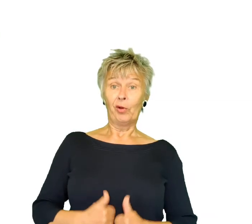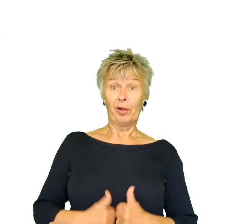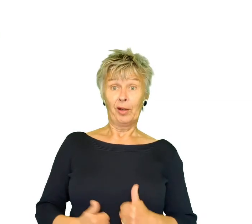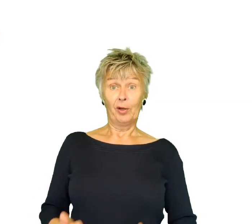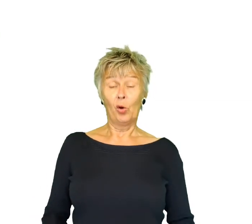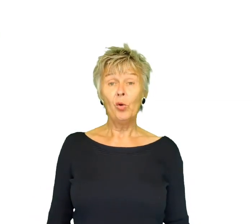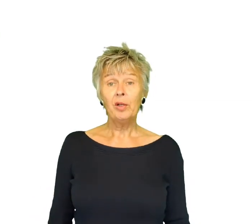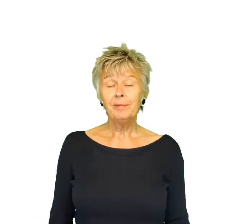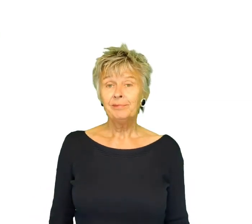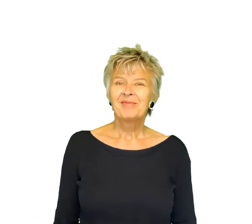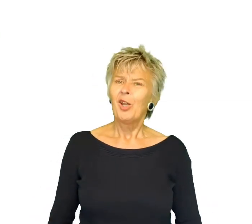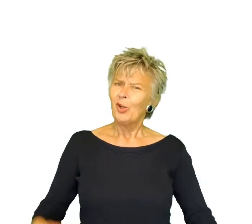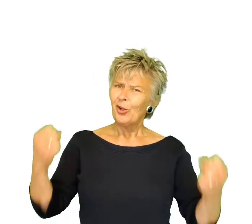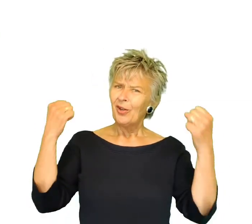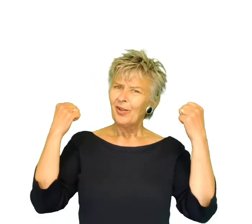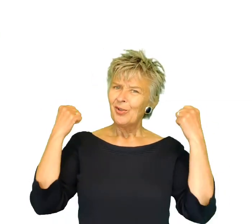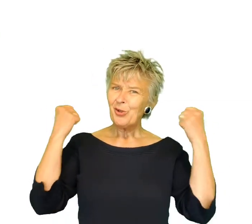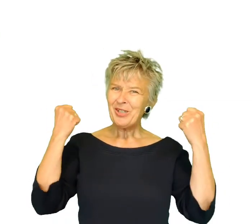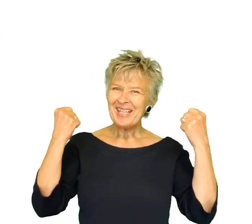honger. Succes!